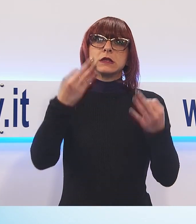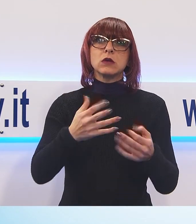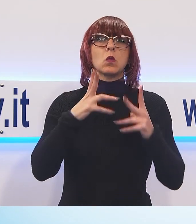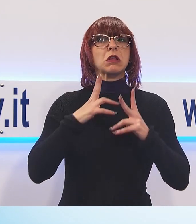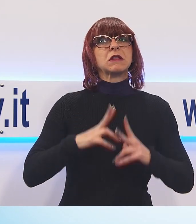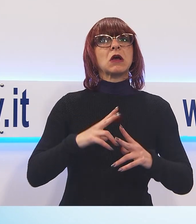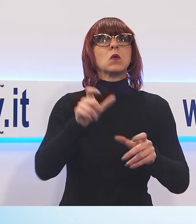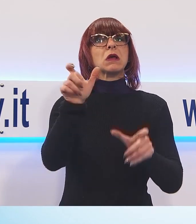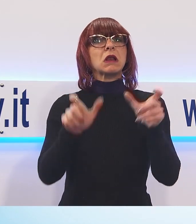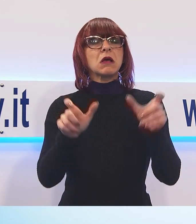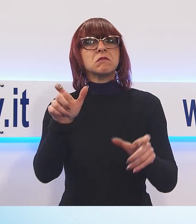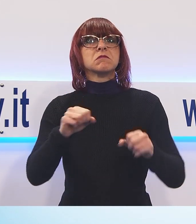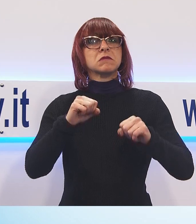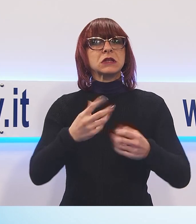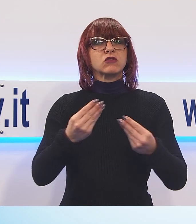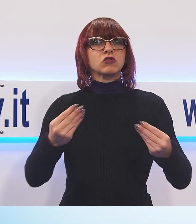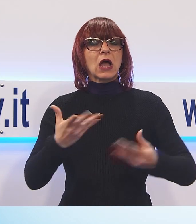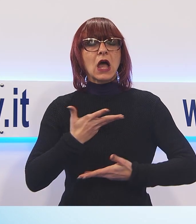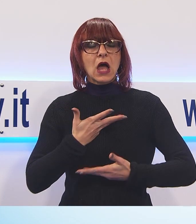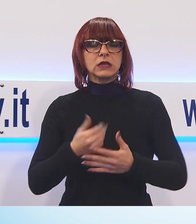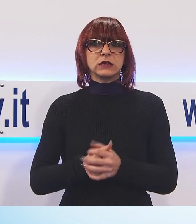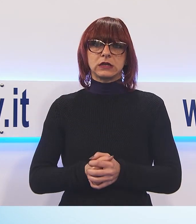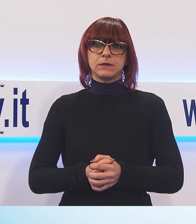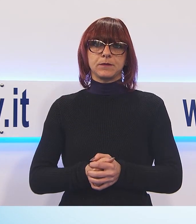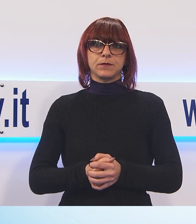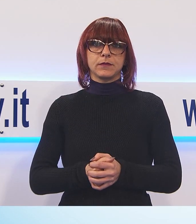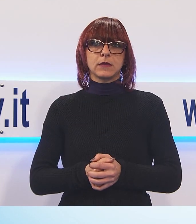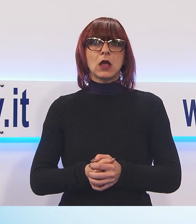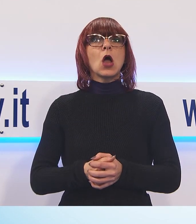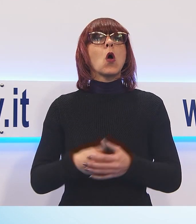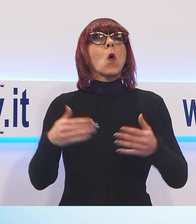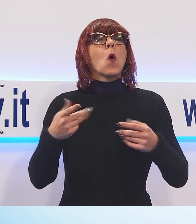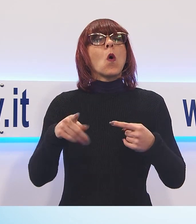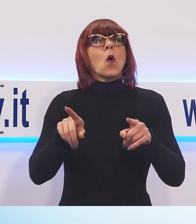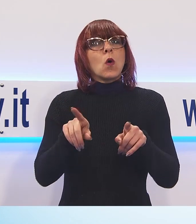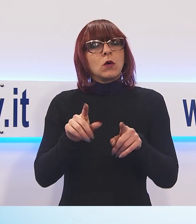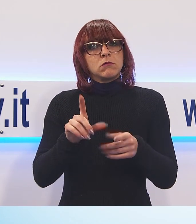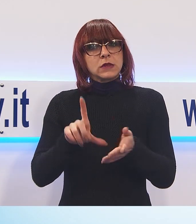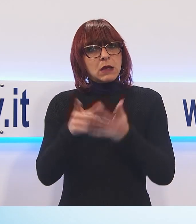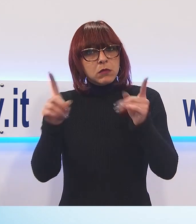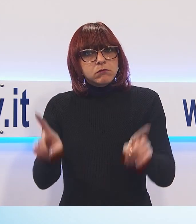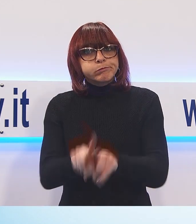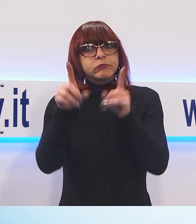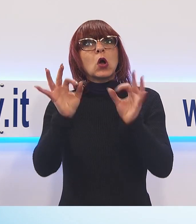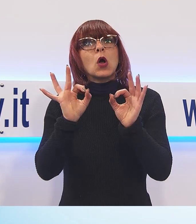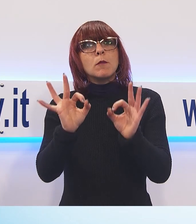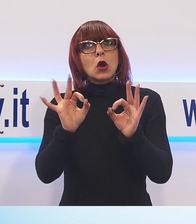tempo in una zona centrale della frazione di Badia Pozzeveri, accanto a tutte quelle che sono gli